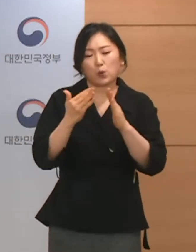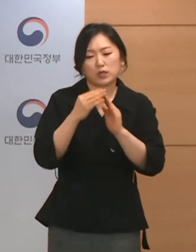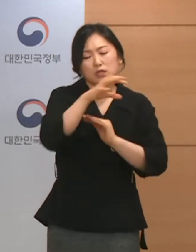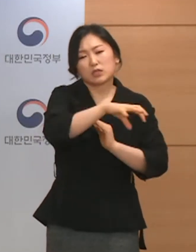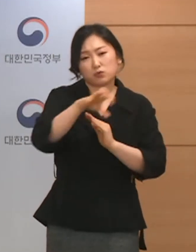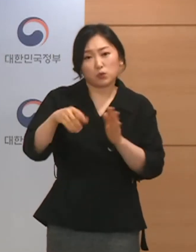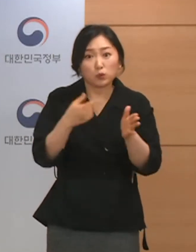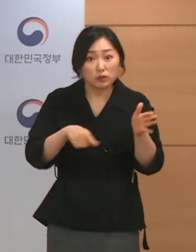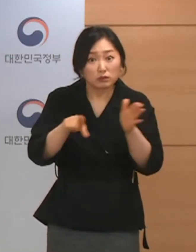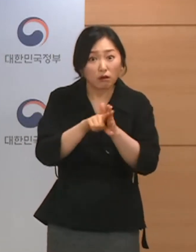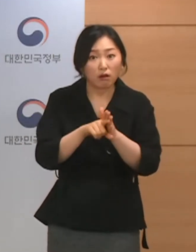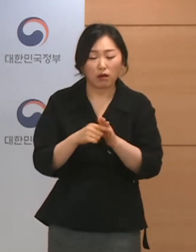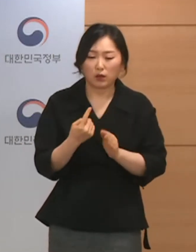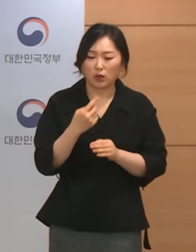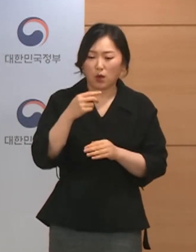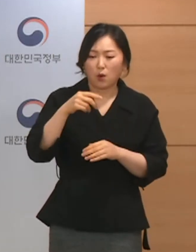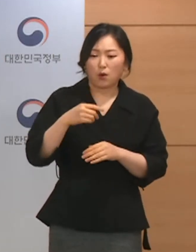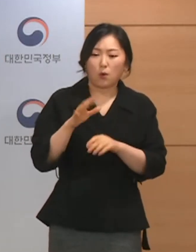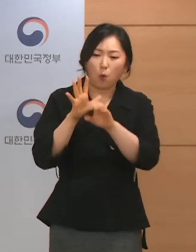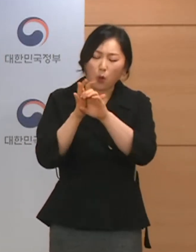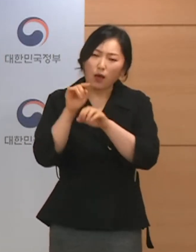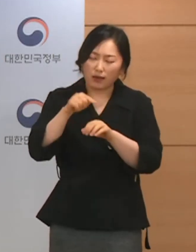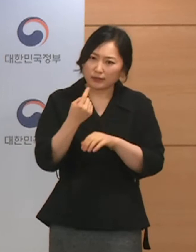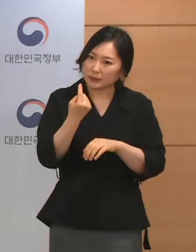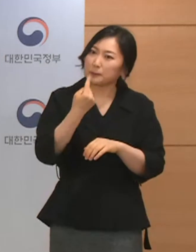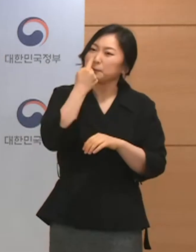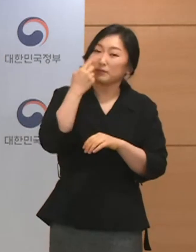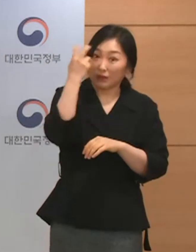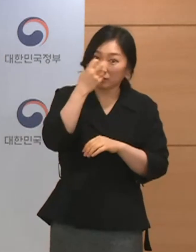즉시 코로나 검사를 받아주시기 바랍니다.